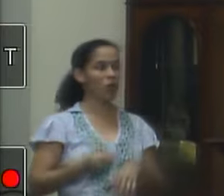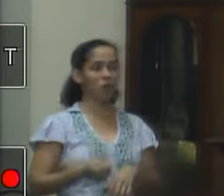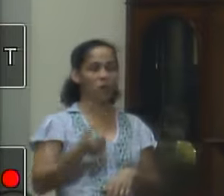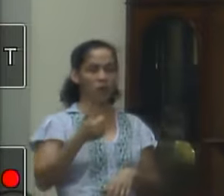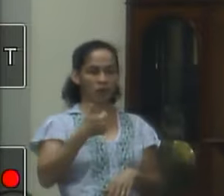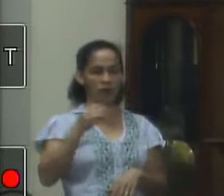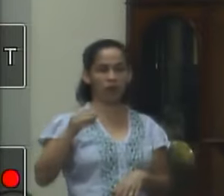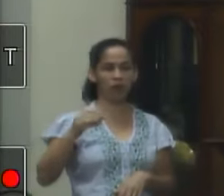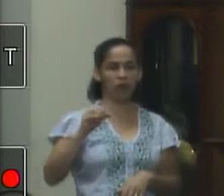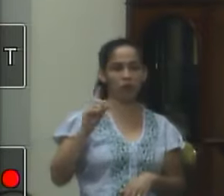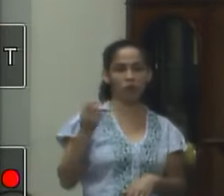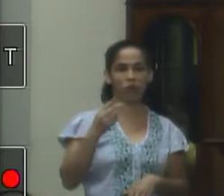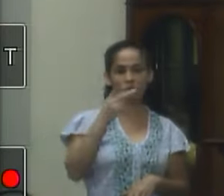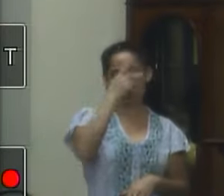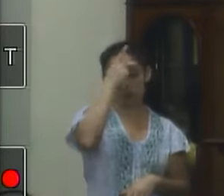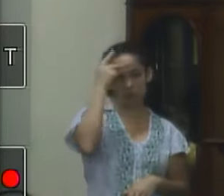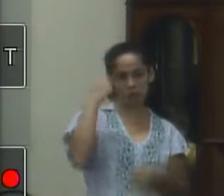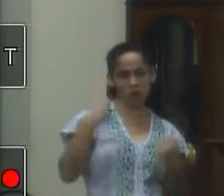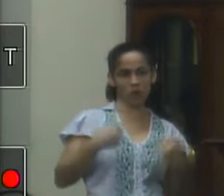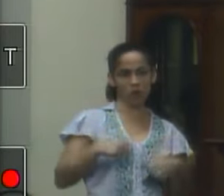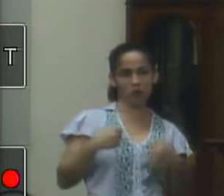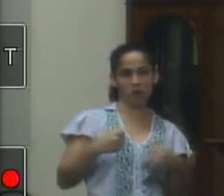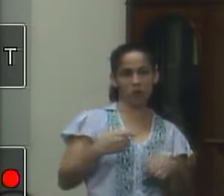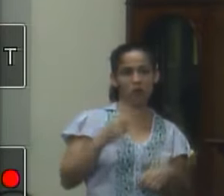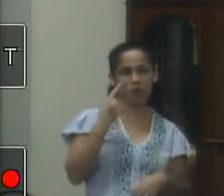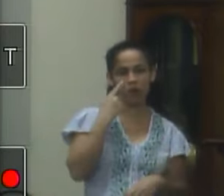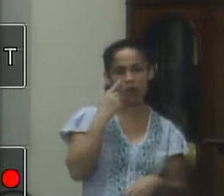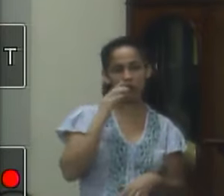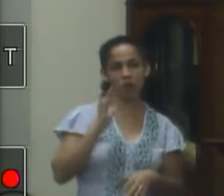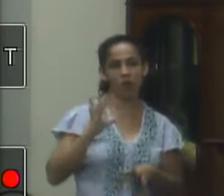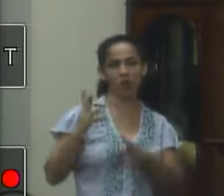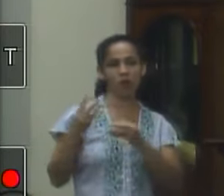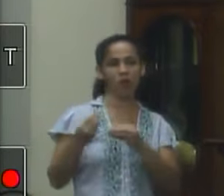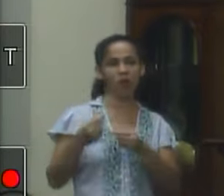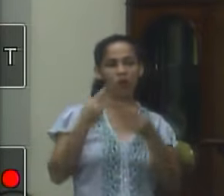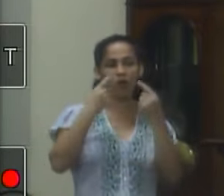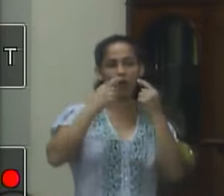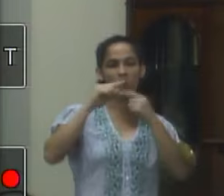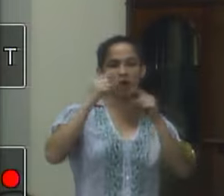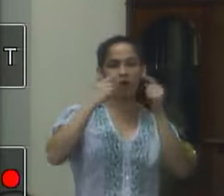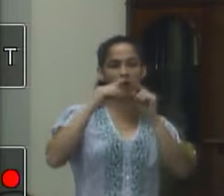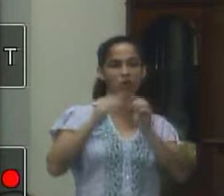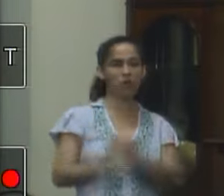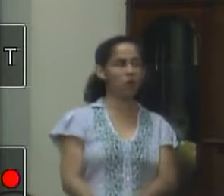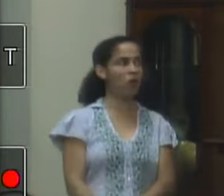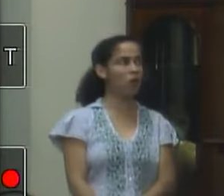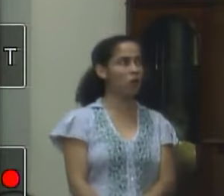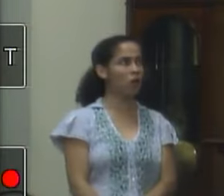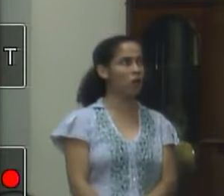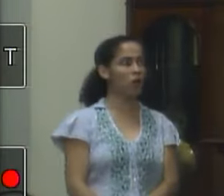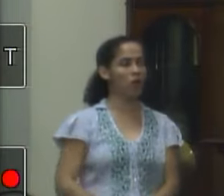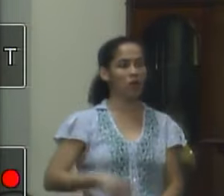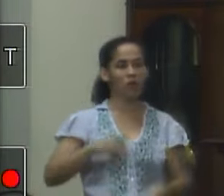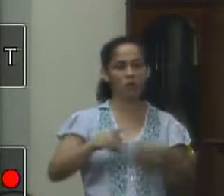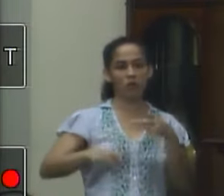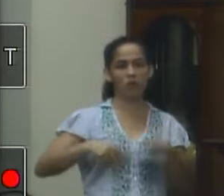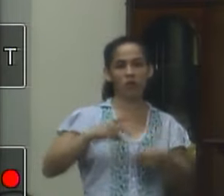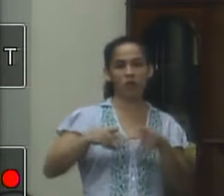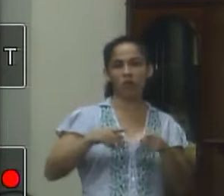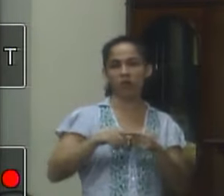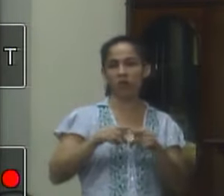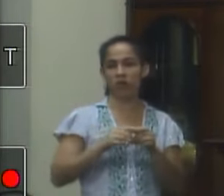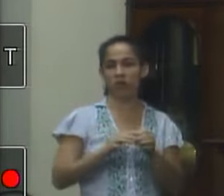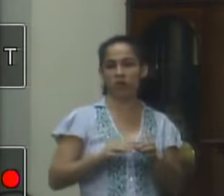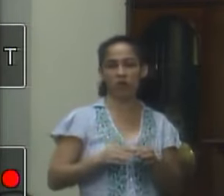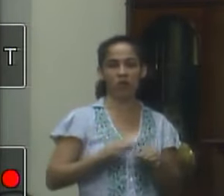pessoas então precisa realmente nós ouvimos as reclamações da comunidade em relação ao